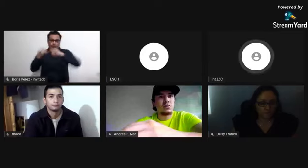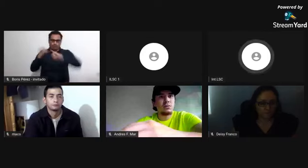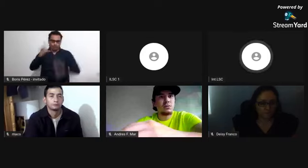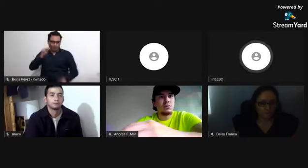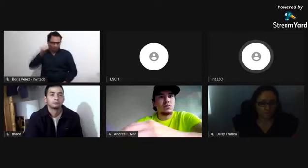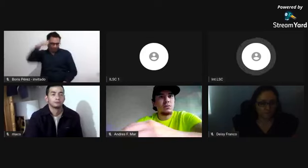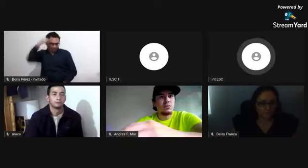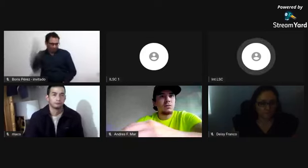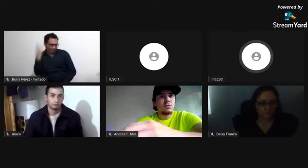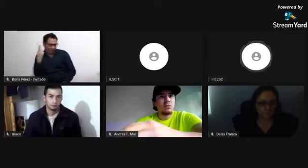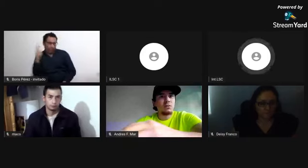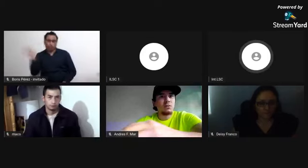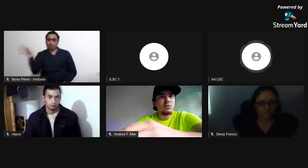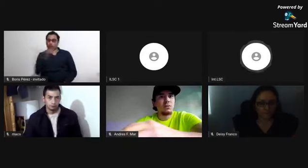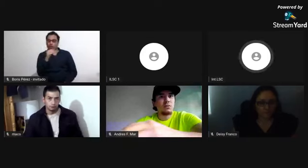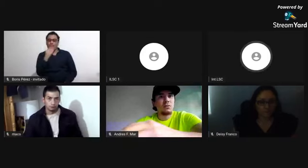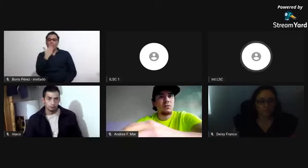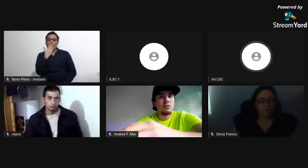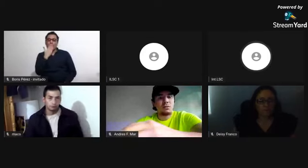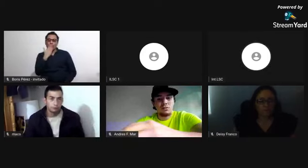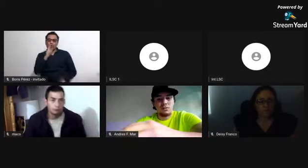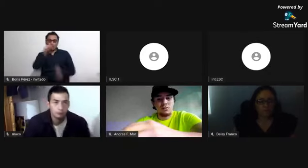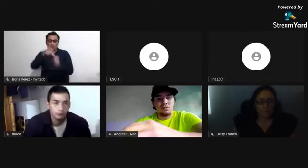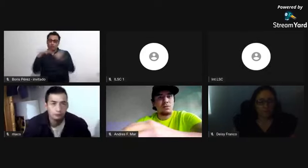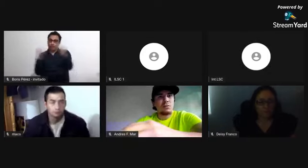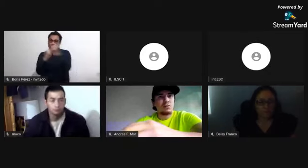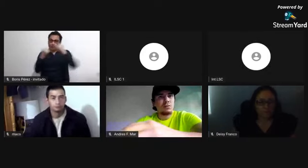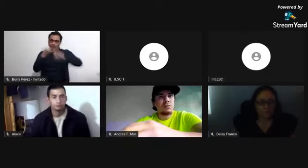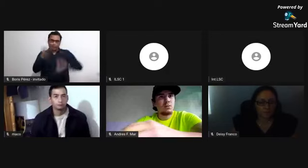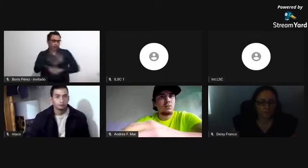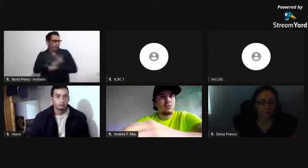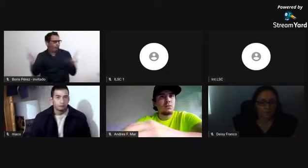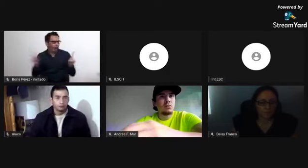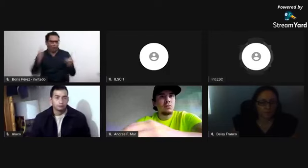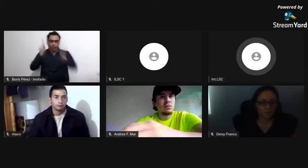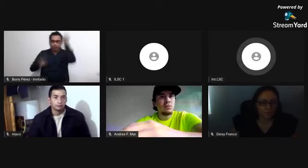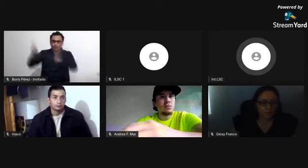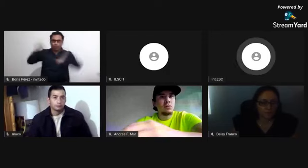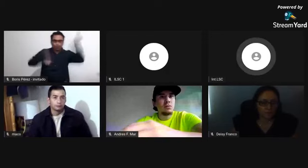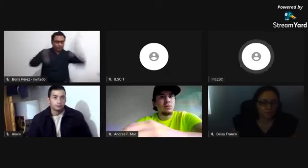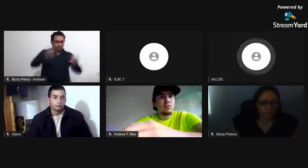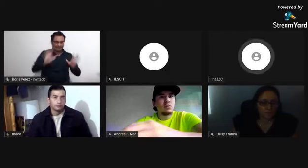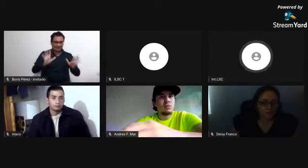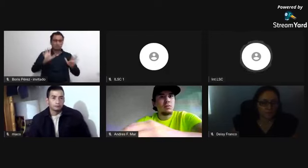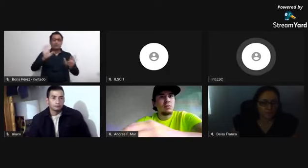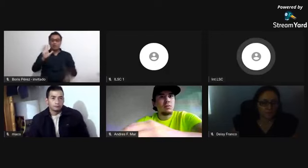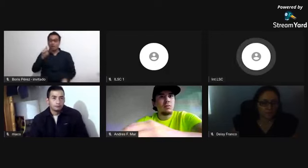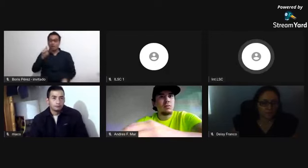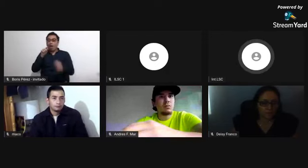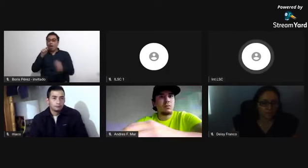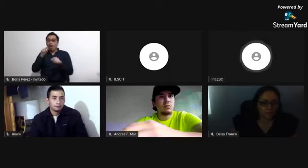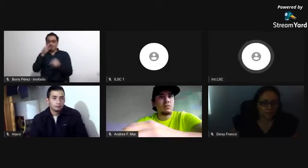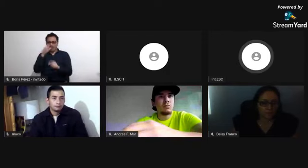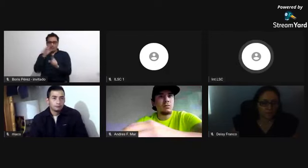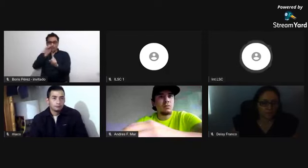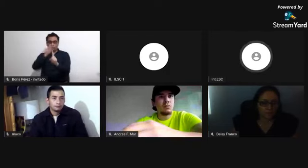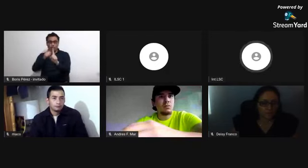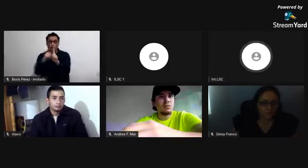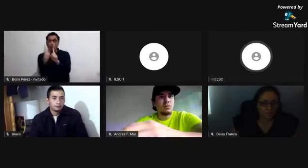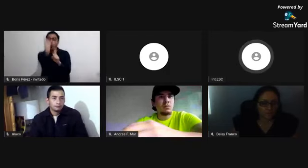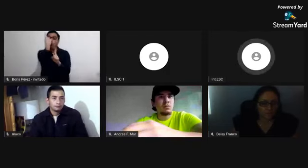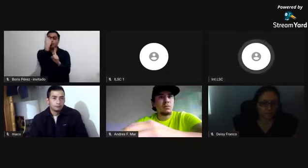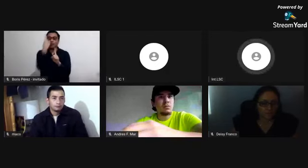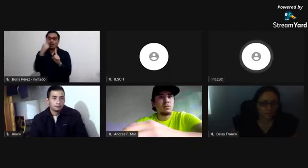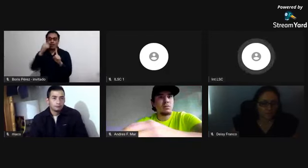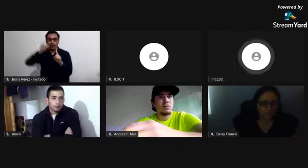muy cercano a pueblos indígenas y apoyando mucho también los